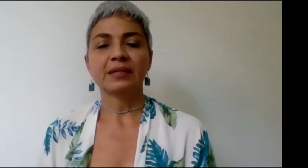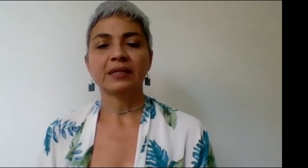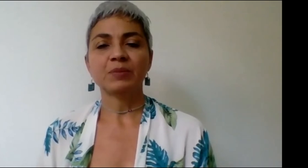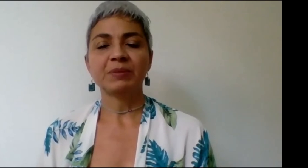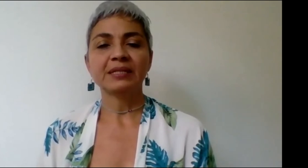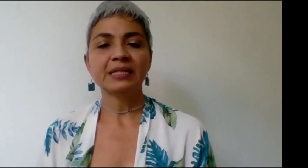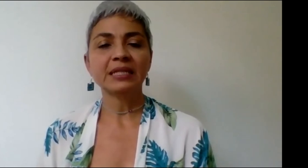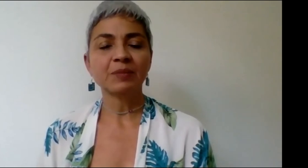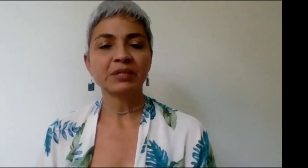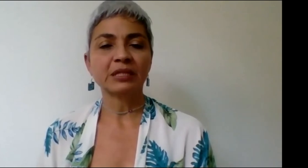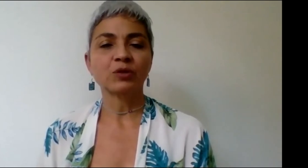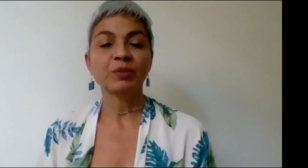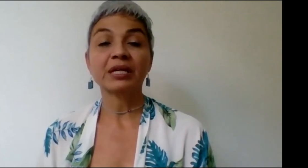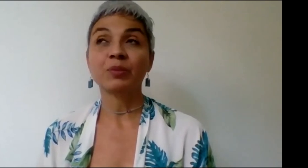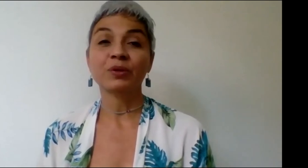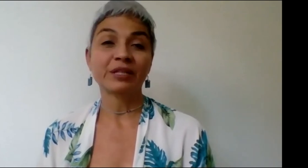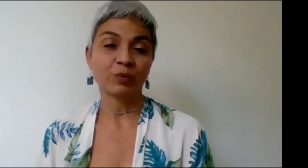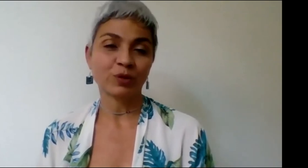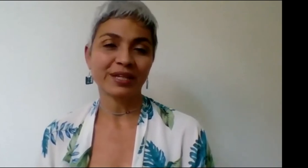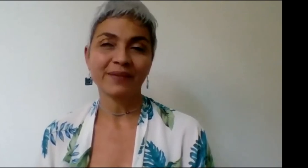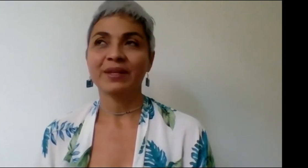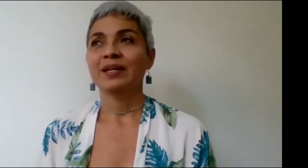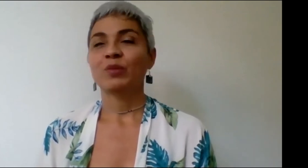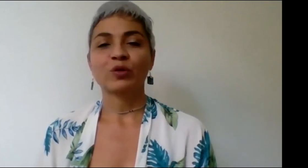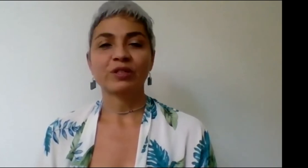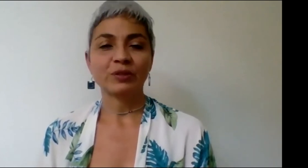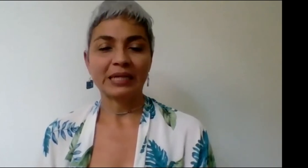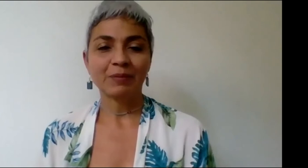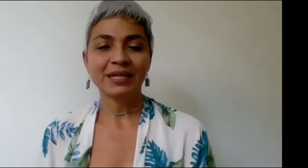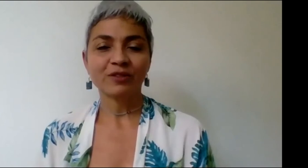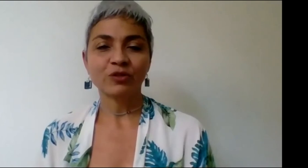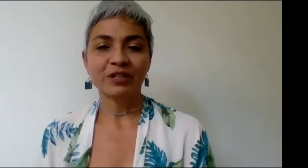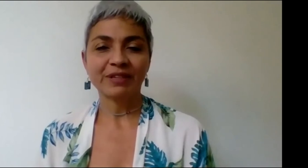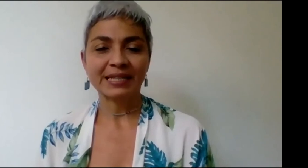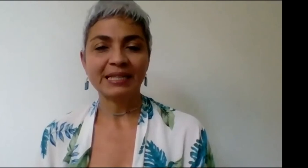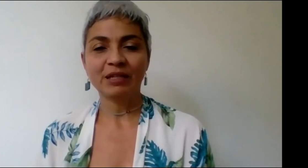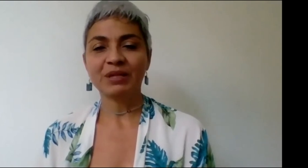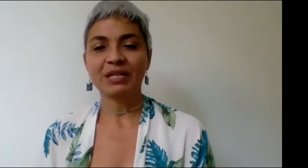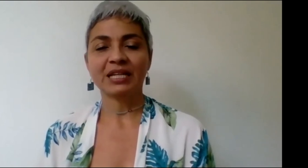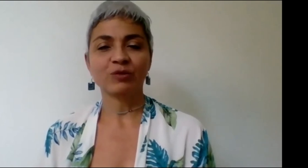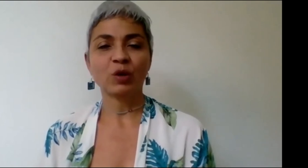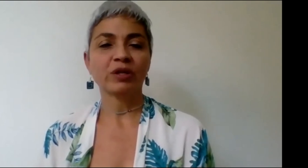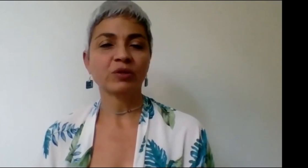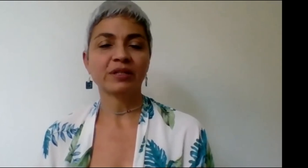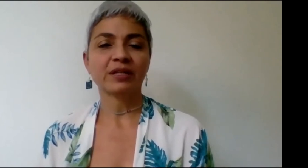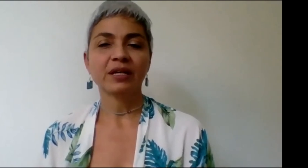en primera instancia, les presento mi equipo de soporte profesional para que esto sea factible, para que haya un encuentro entre